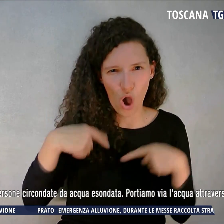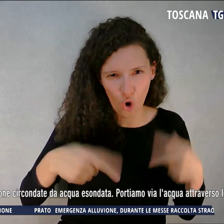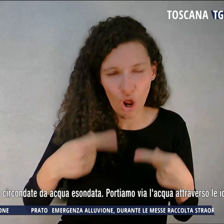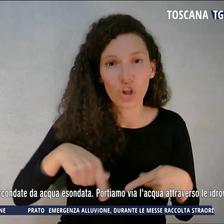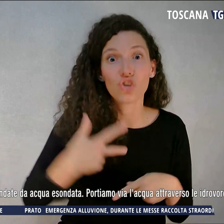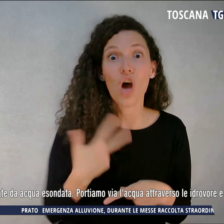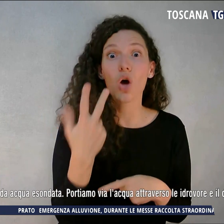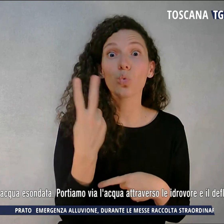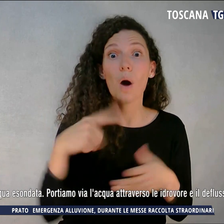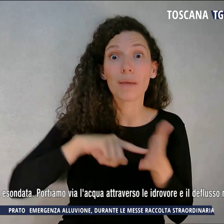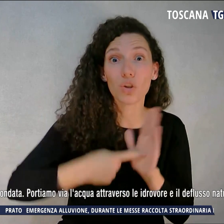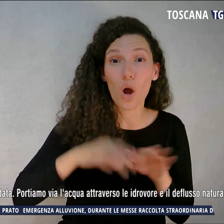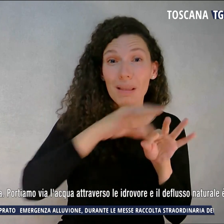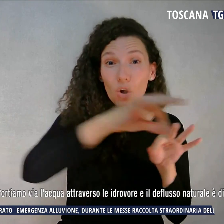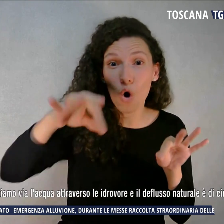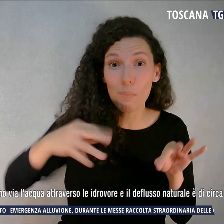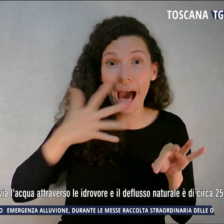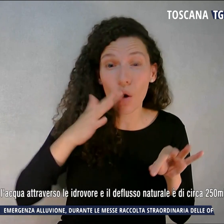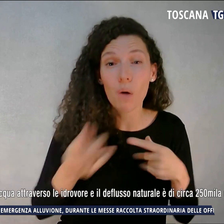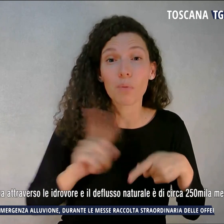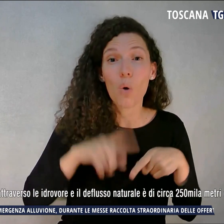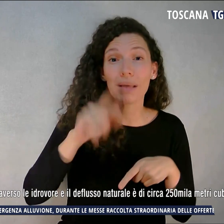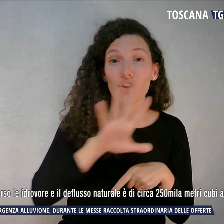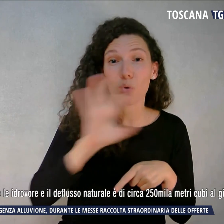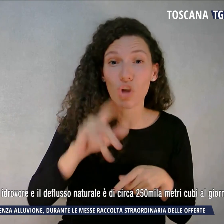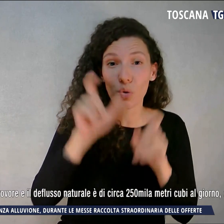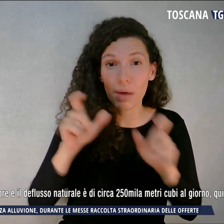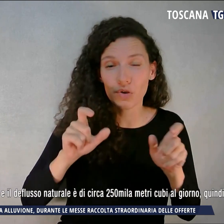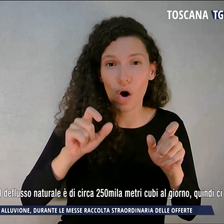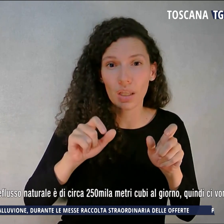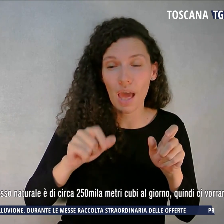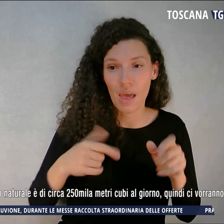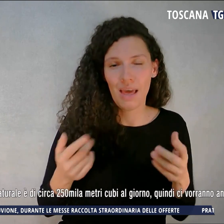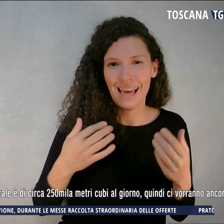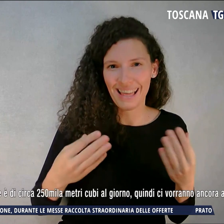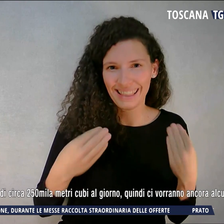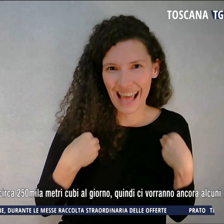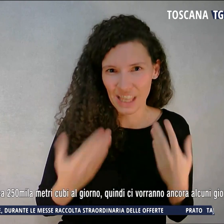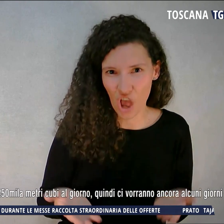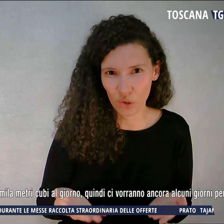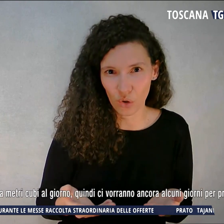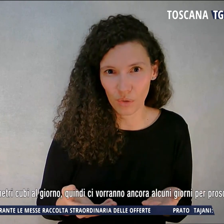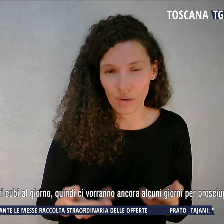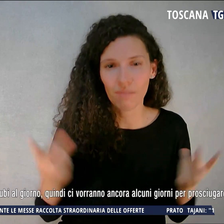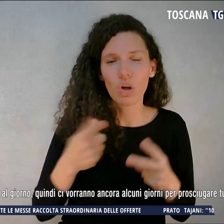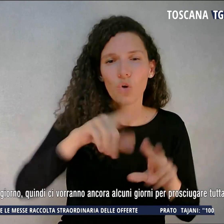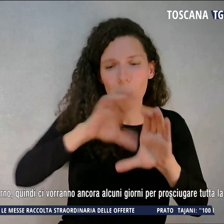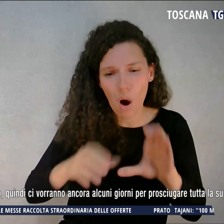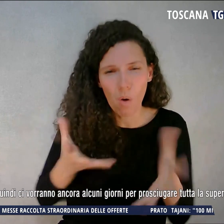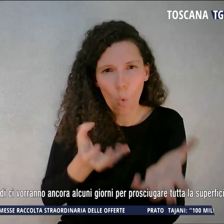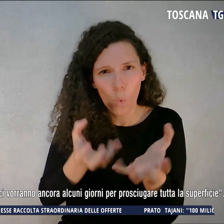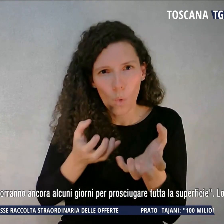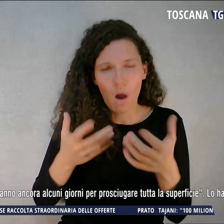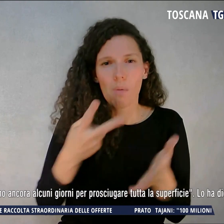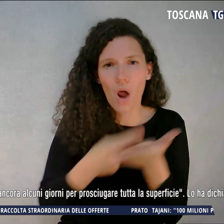acqua e 1500 persone circondate da acqua esondata. Portiamo via l'acqua attraverso le drovere e il deflusso naturale. È di